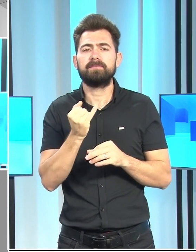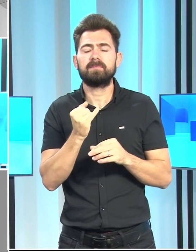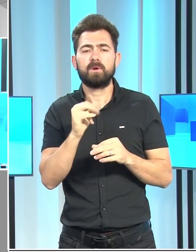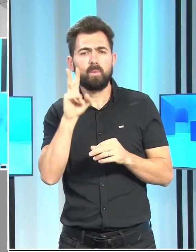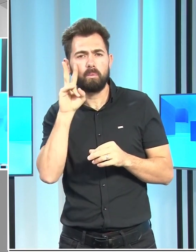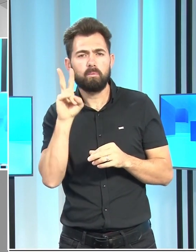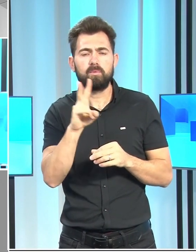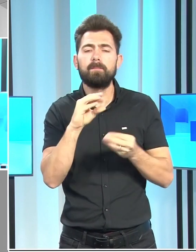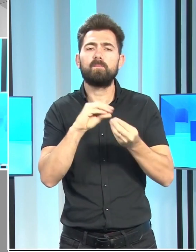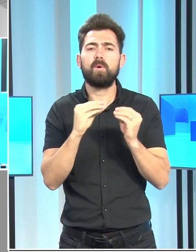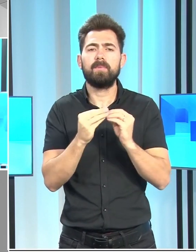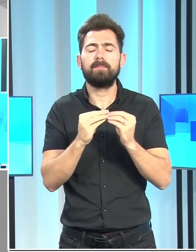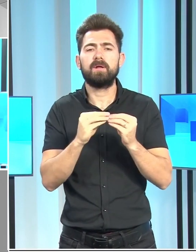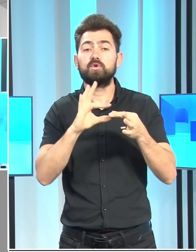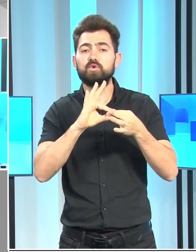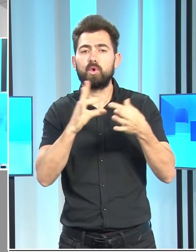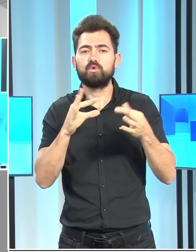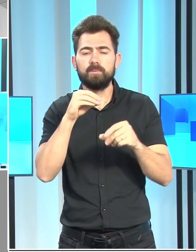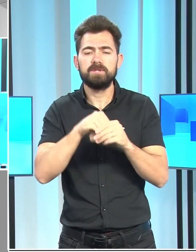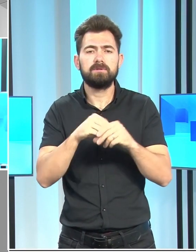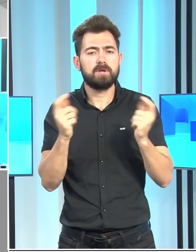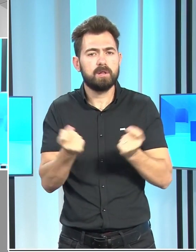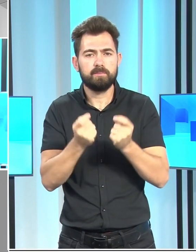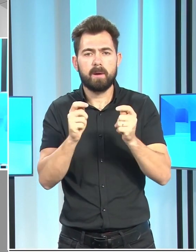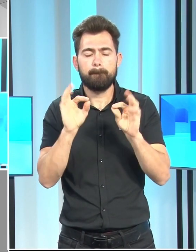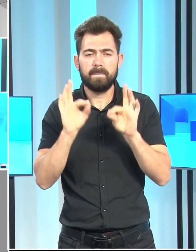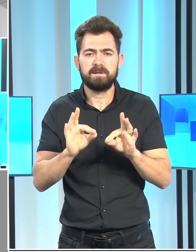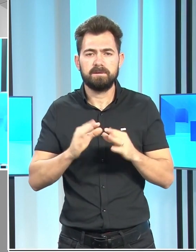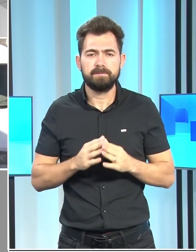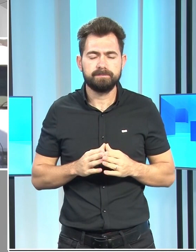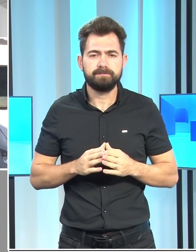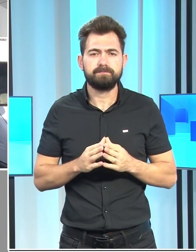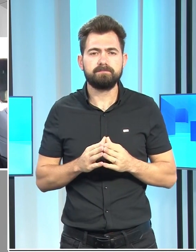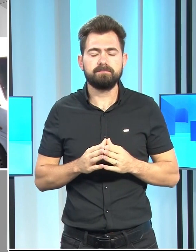tespit ettiği sorunlara çözüm için adım attı.